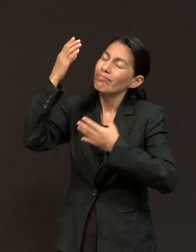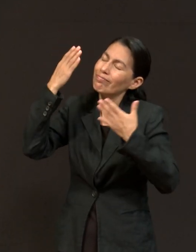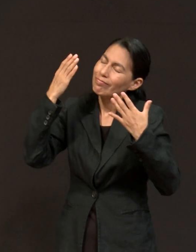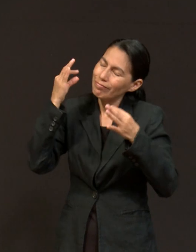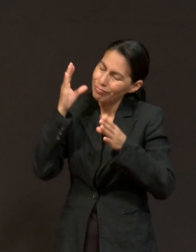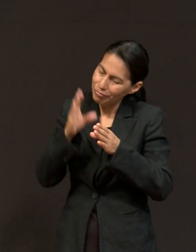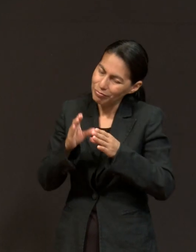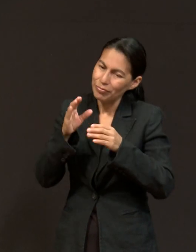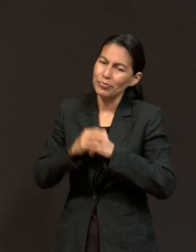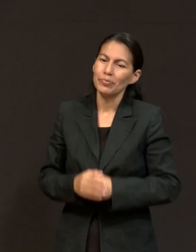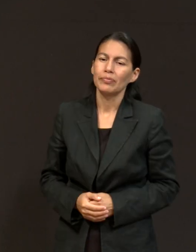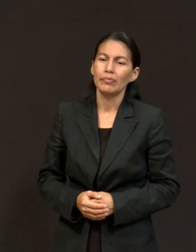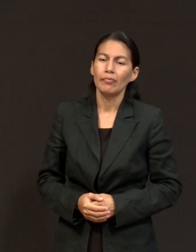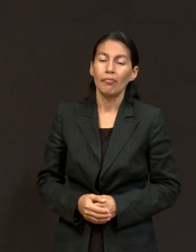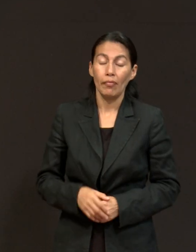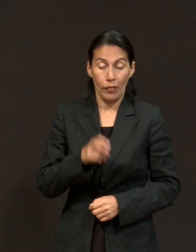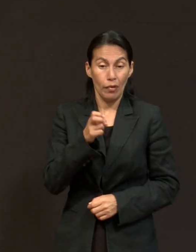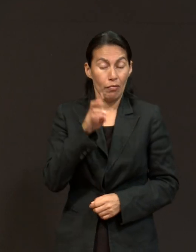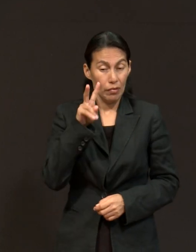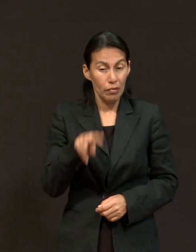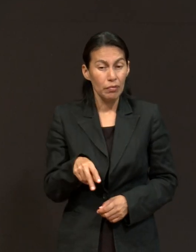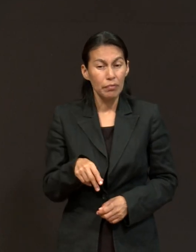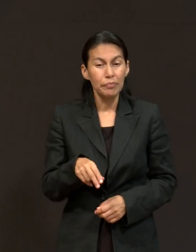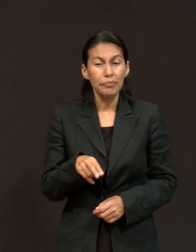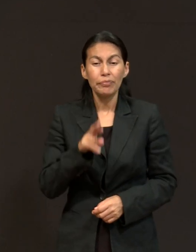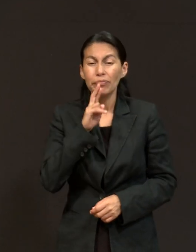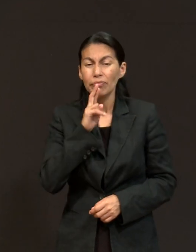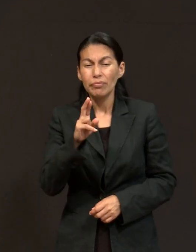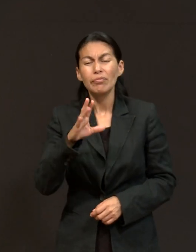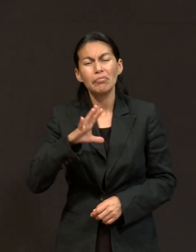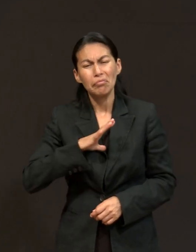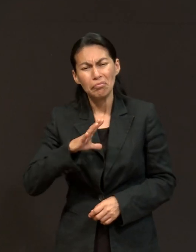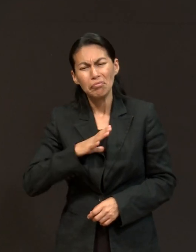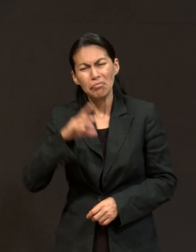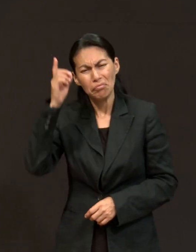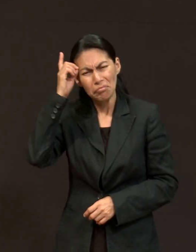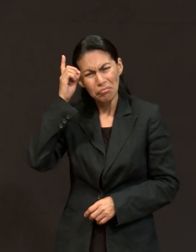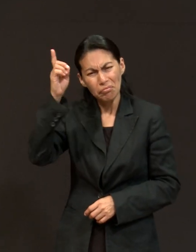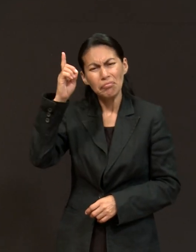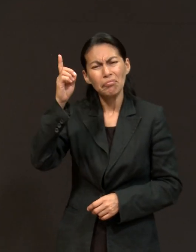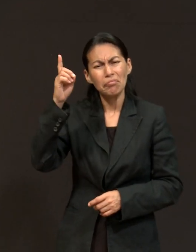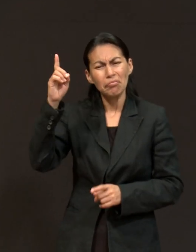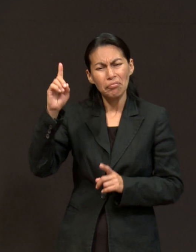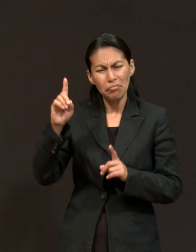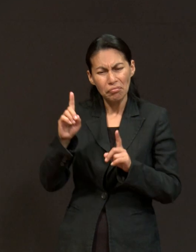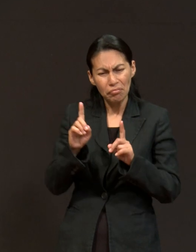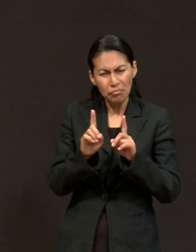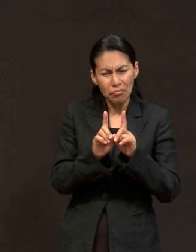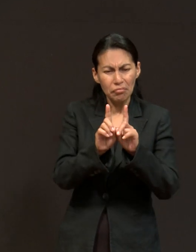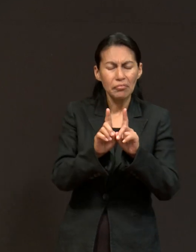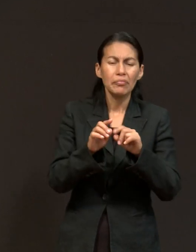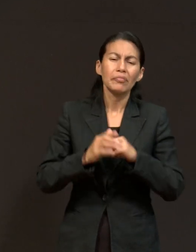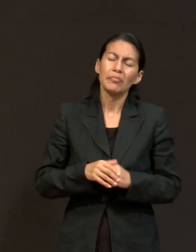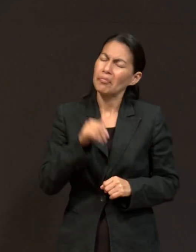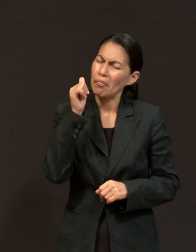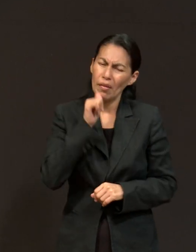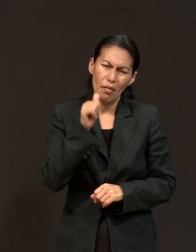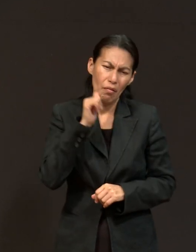solución llegó. Dios estuvo presente. Se hizo una cirugía, una cirugía muy complicada